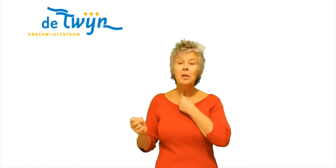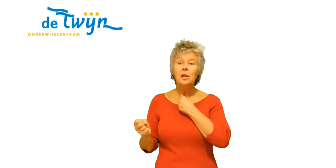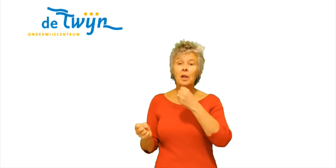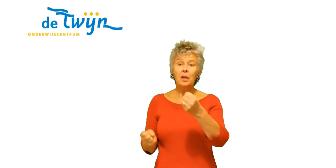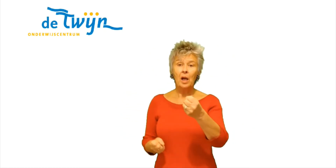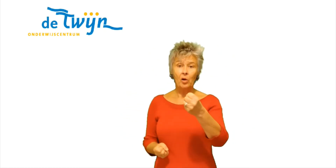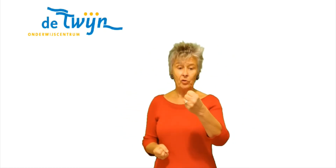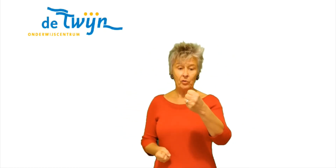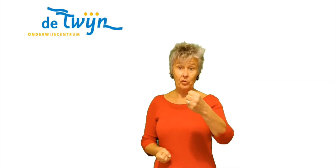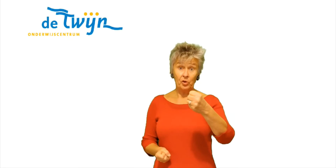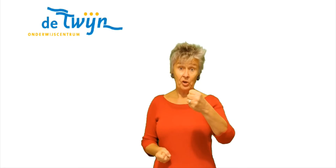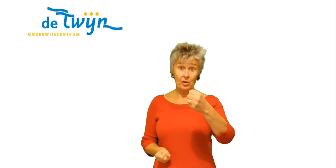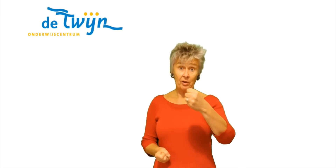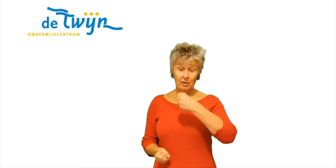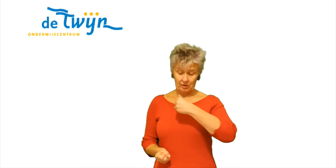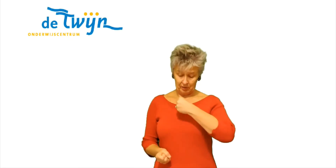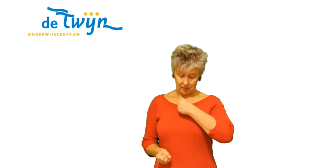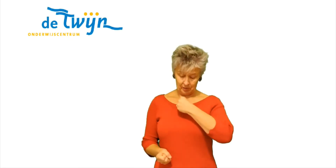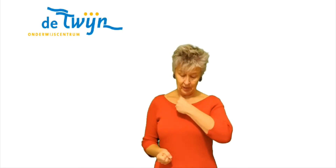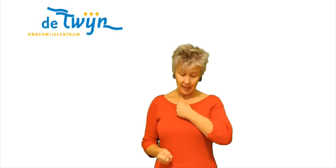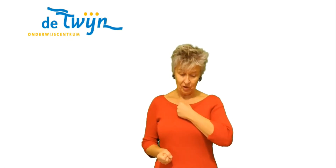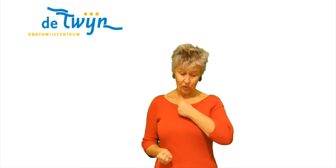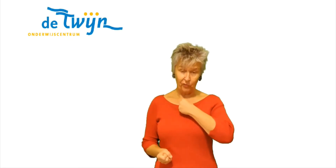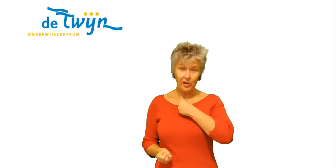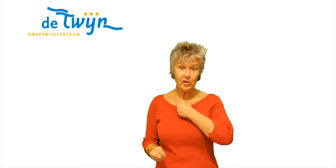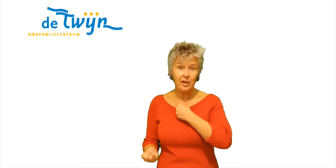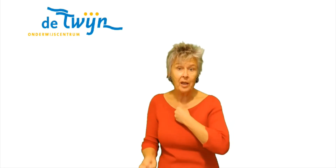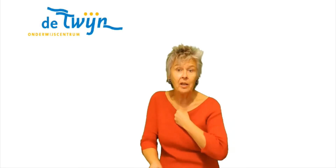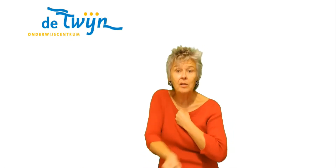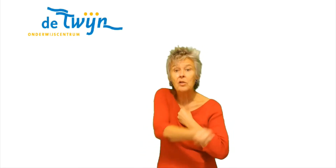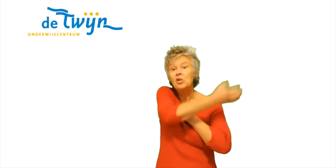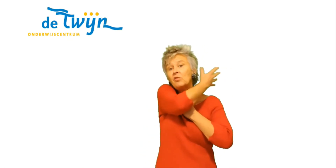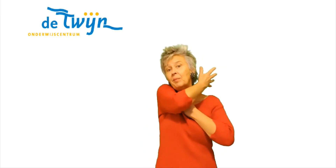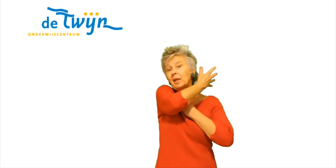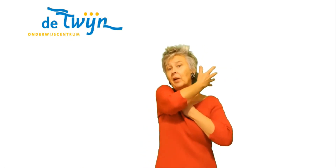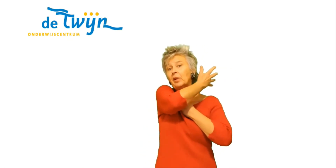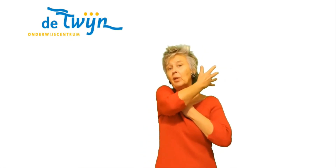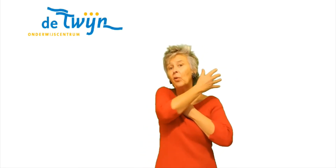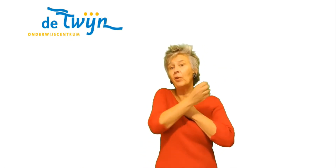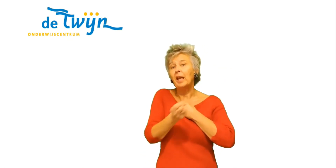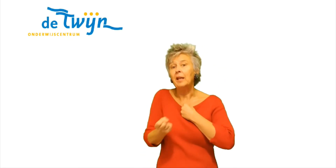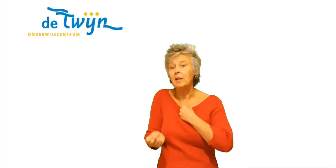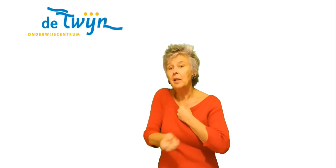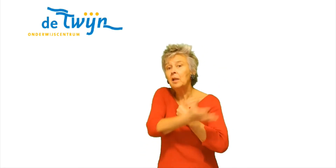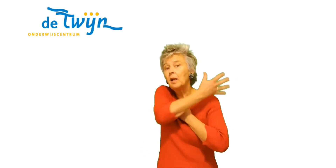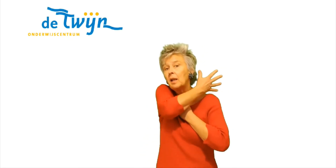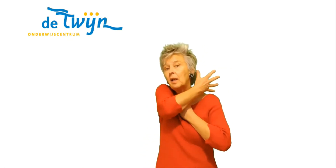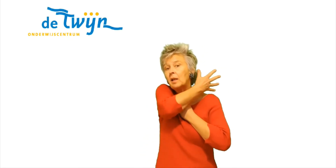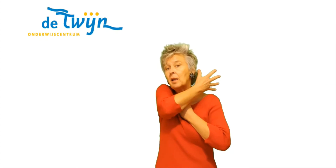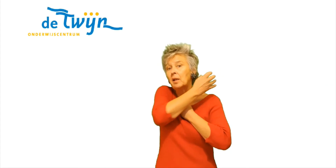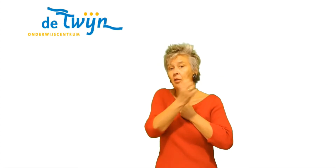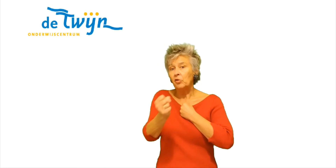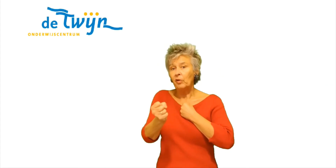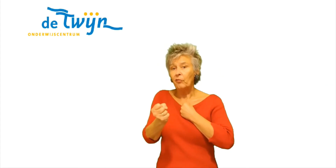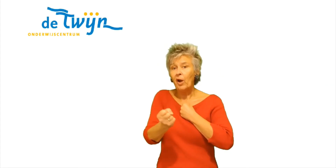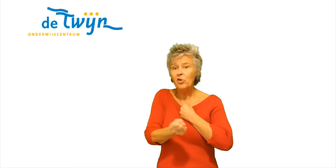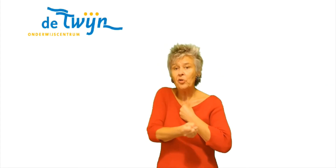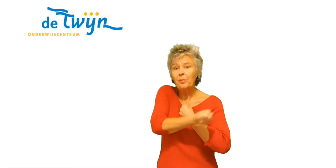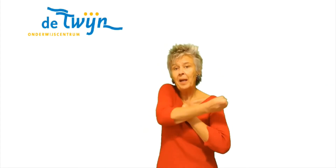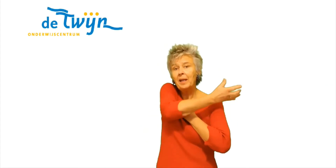Je houdt dus Het ene stuk vast En je Zwiept de andere eroverheen Dus van de vuist Maak